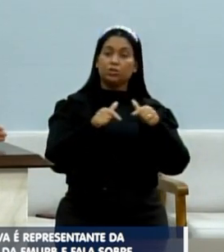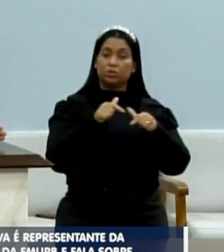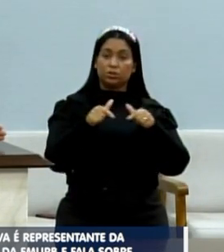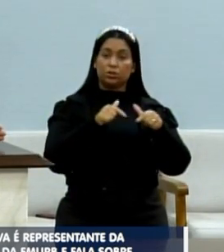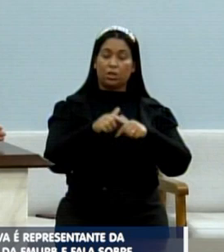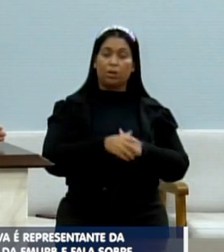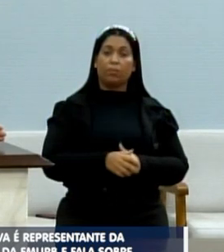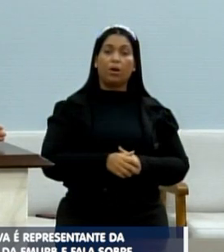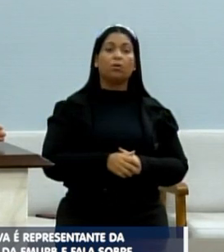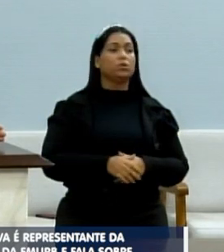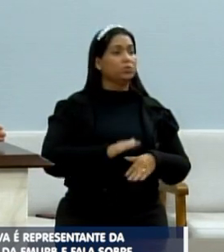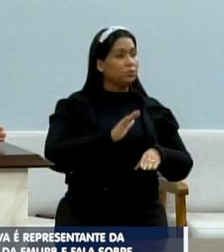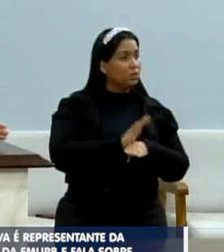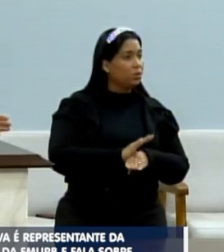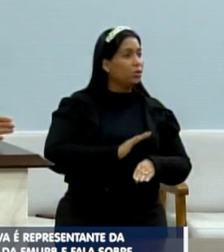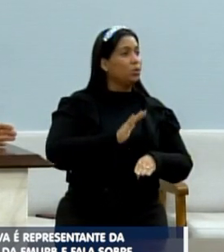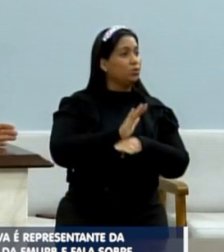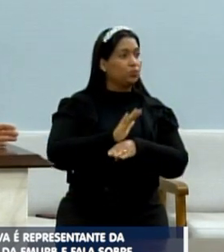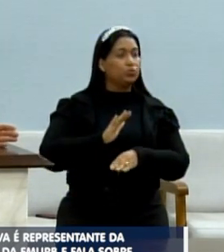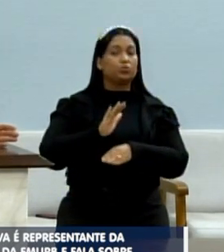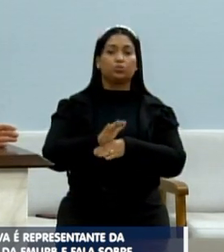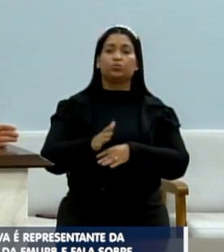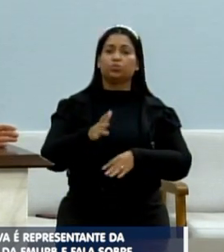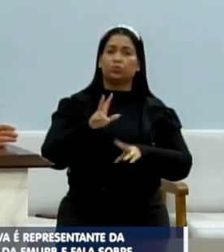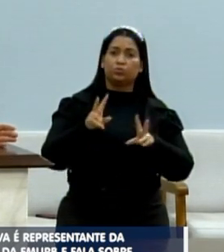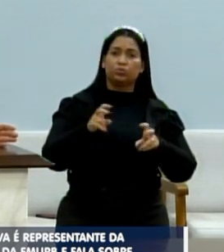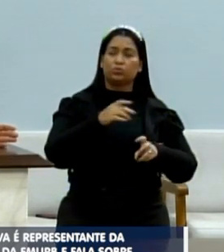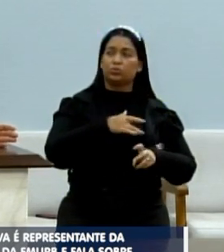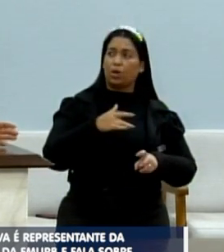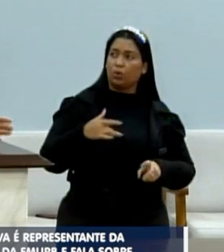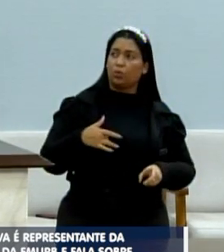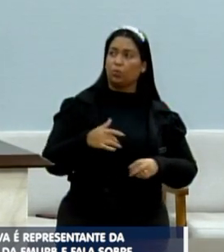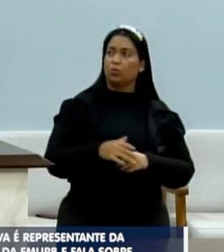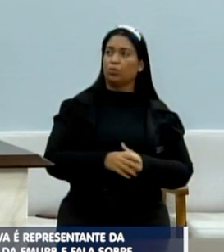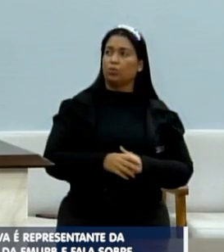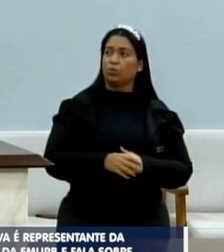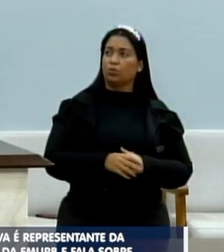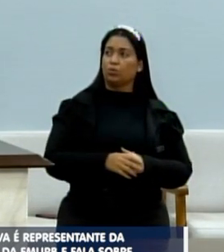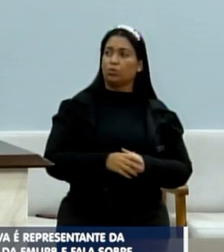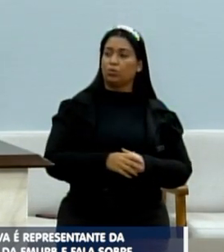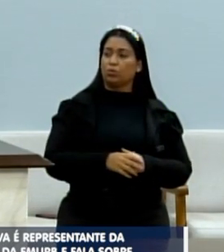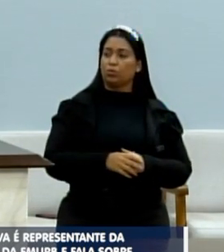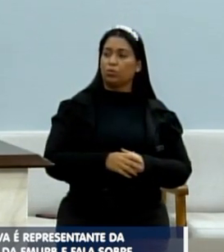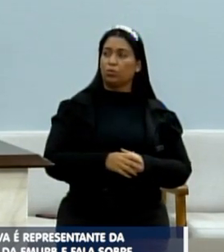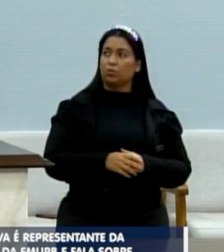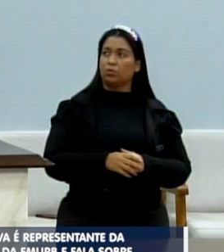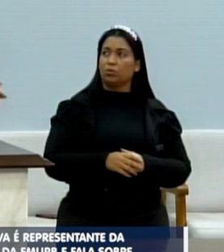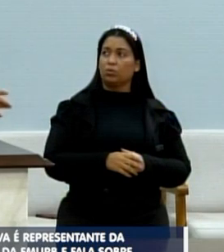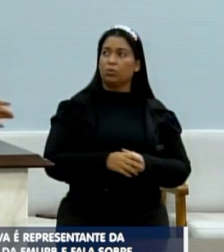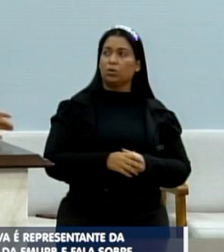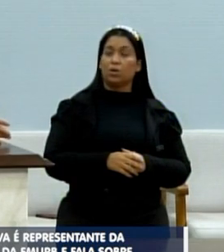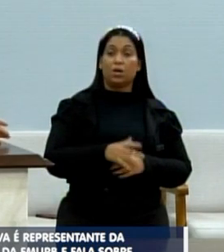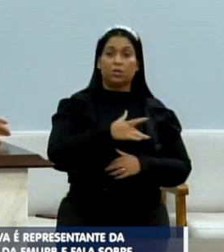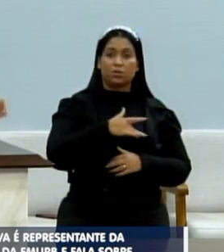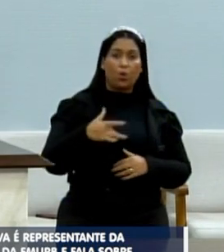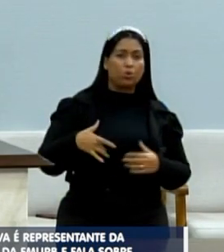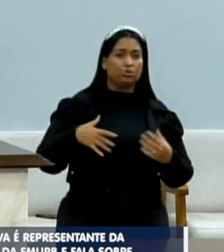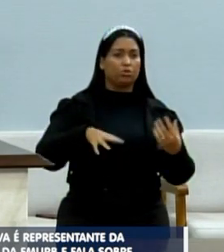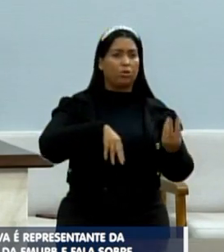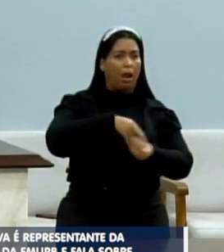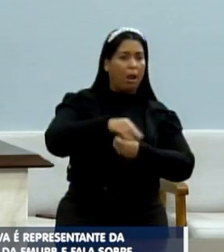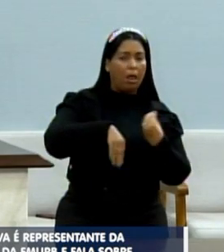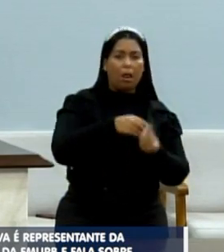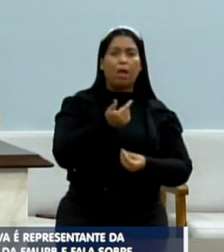dedicando à empresa de ter sua saúde ali, toda destruída, não tem